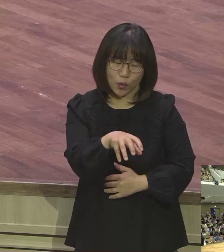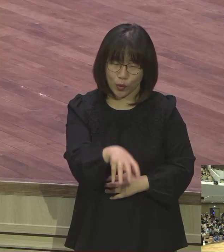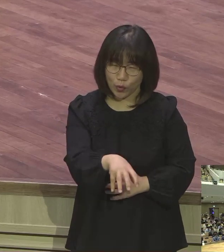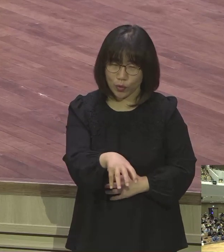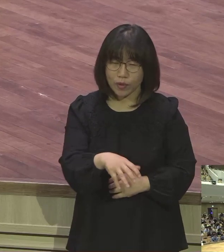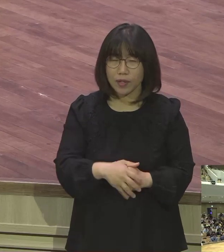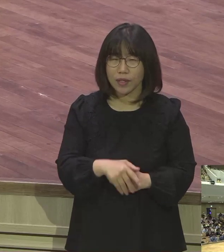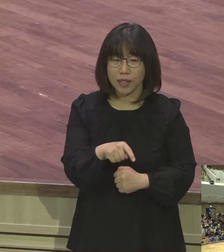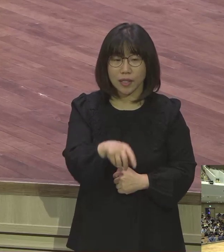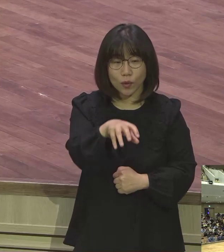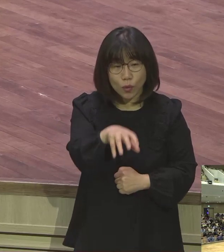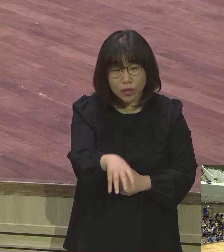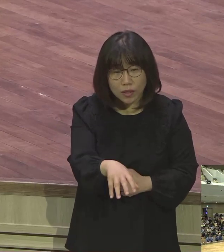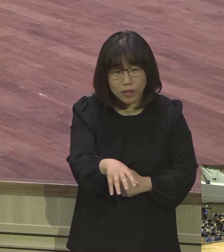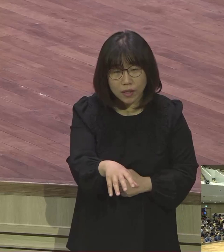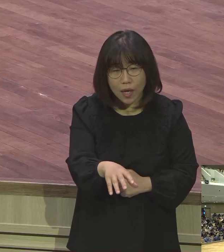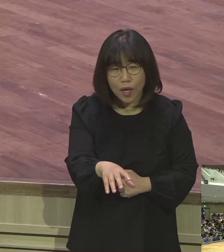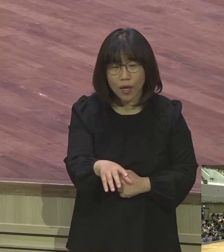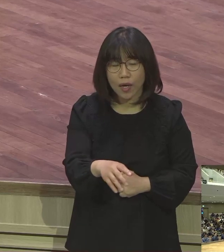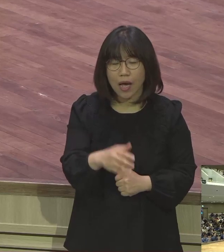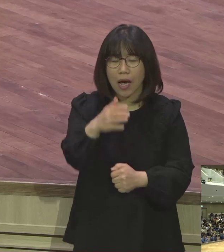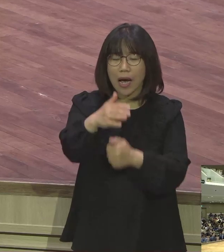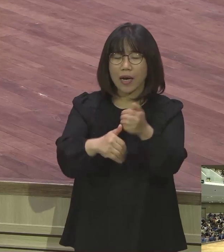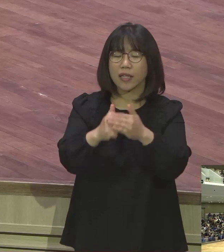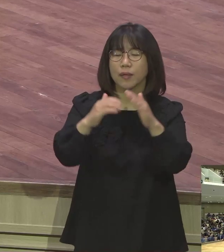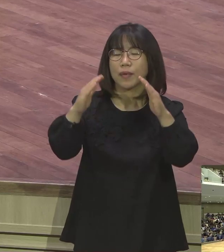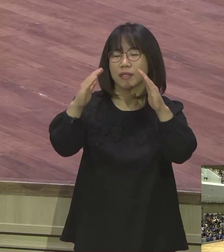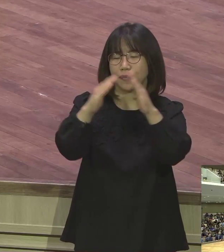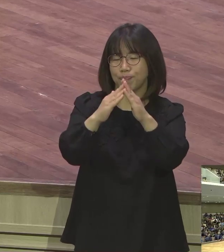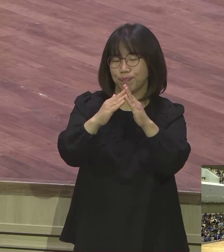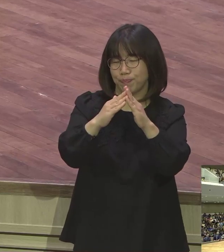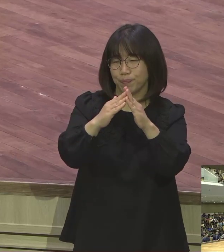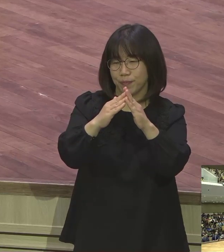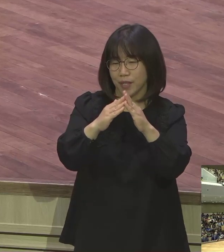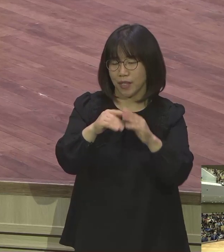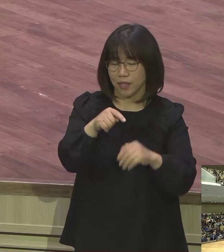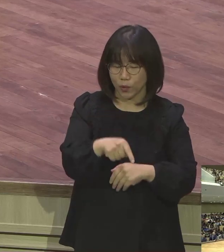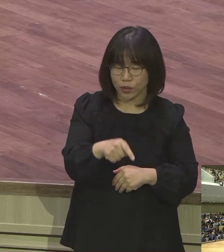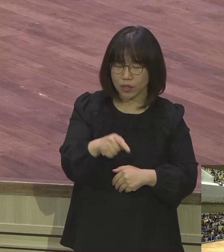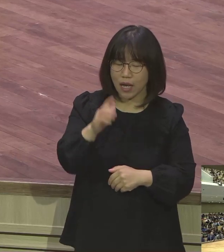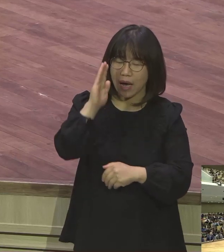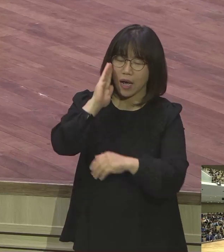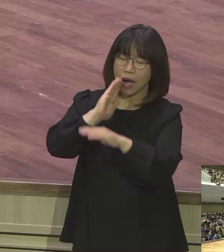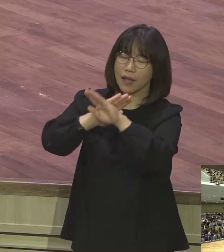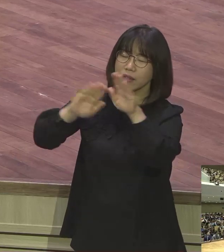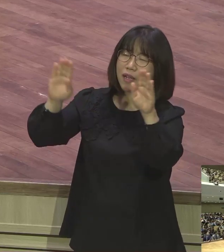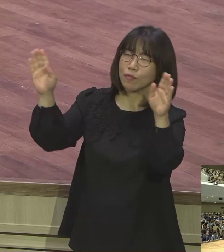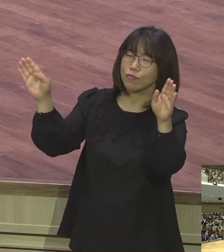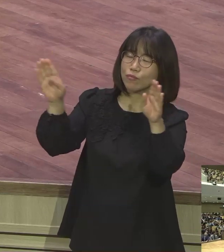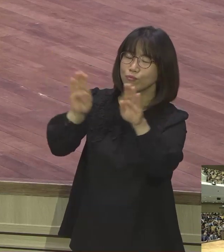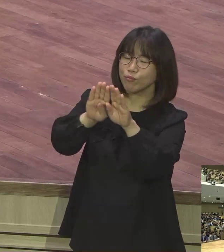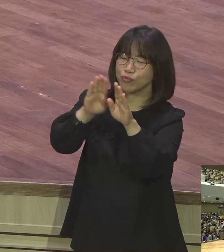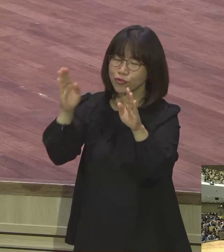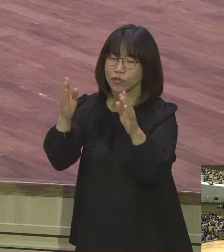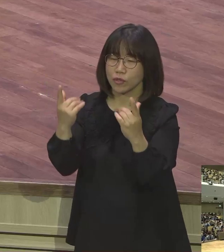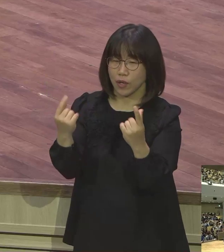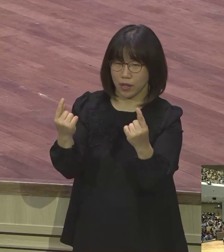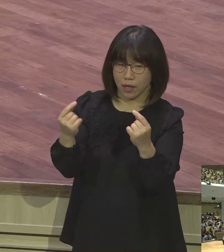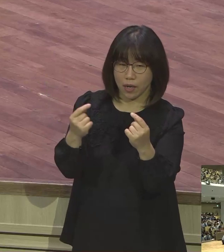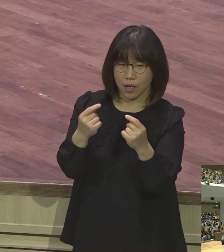이것은 다름 아닌 하나님의 집이요 이는 하늘의 문이로다 하고 꿈에서 깨어난 야곱이 놀란